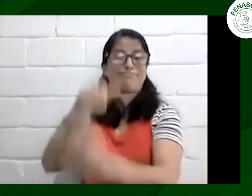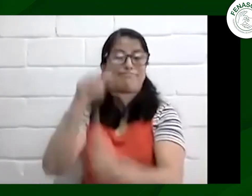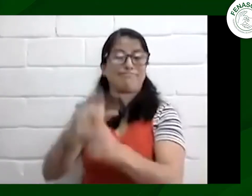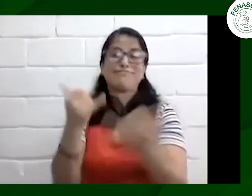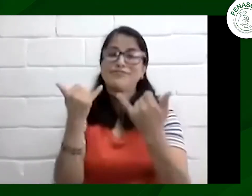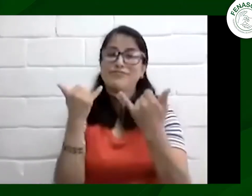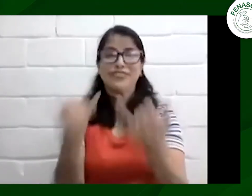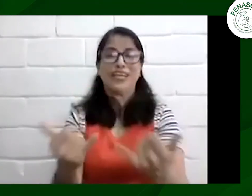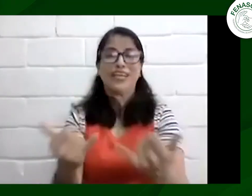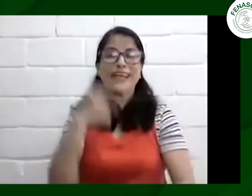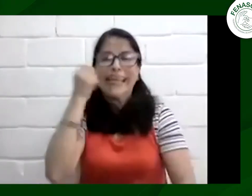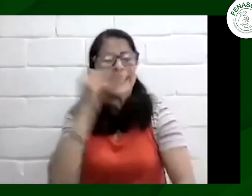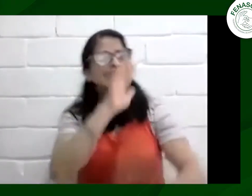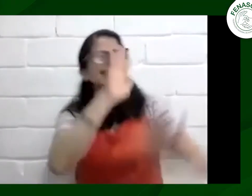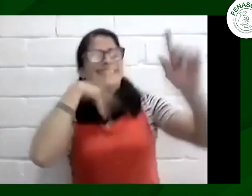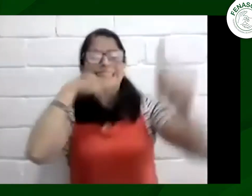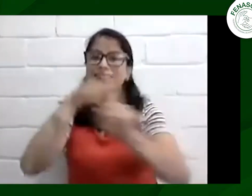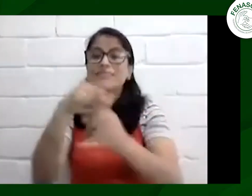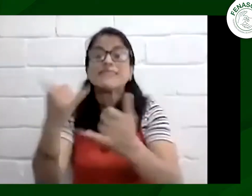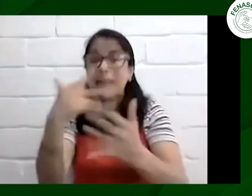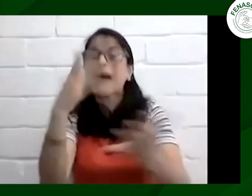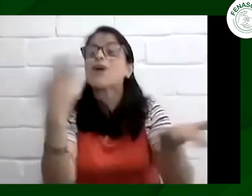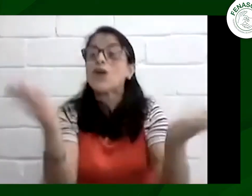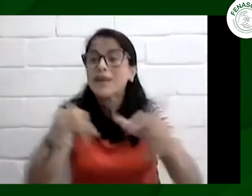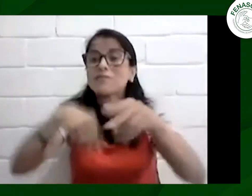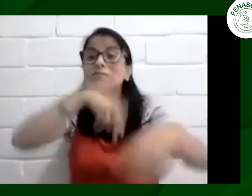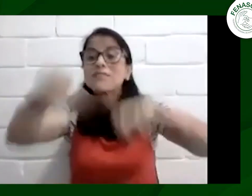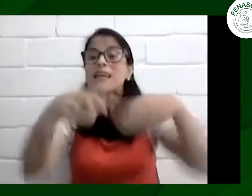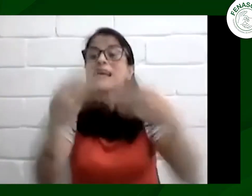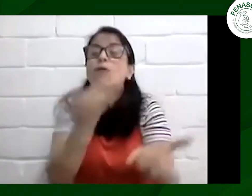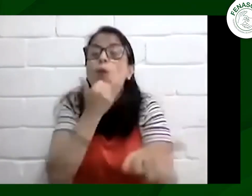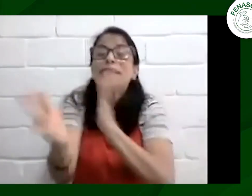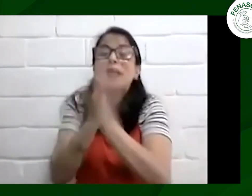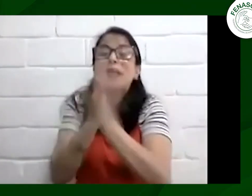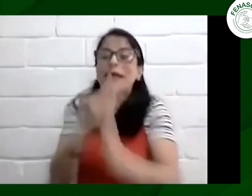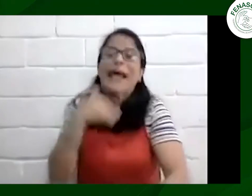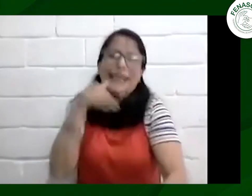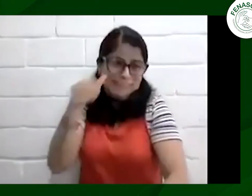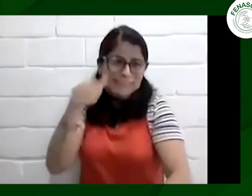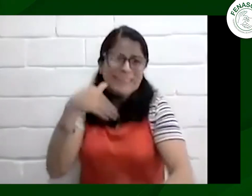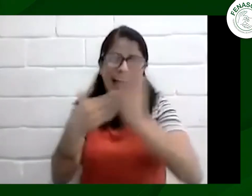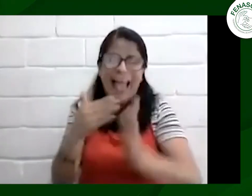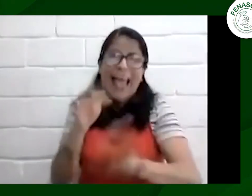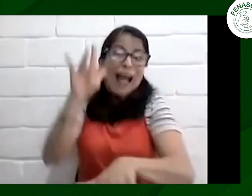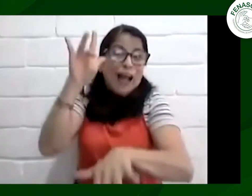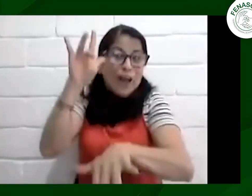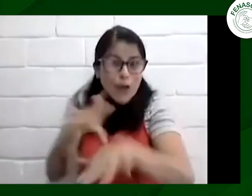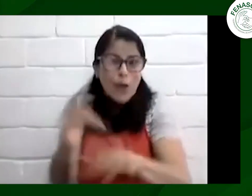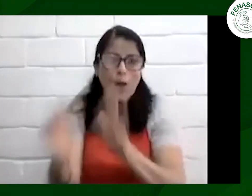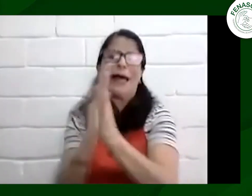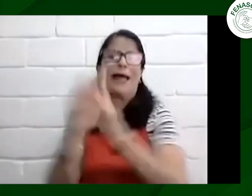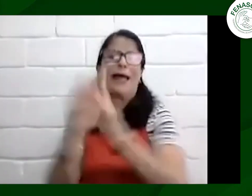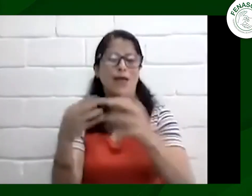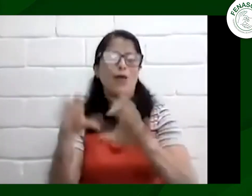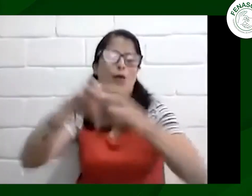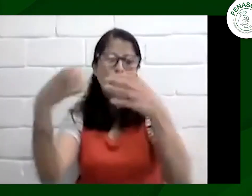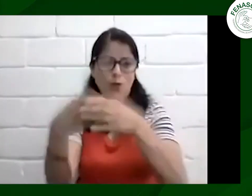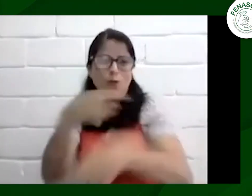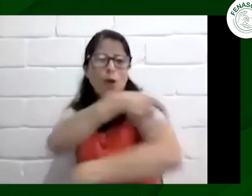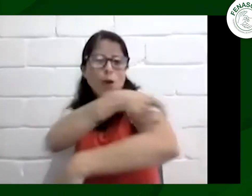y yo incluso también de manera individual sigo ahí bueno Henry cuéntame qué ha pasado en las reuniones yo también sigo ahí a la